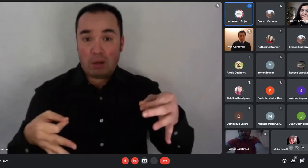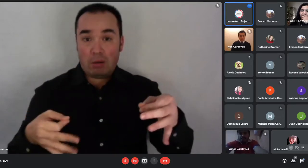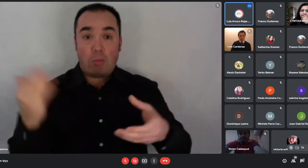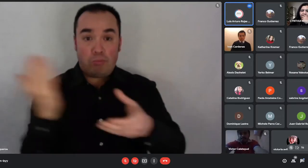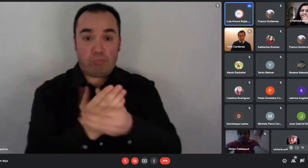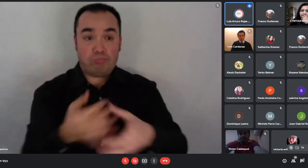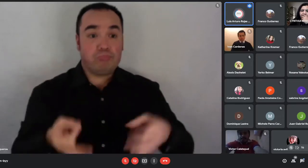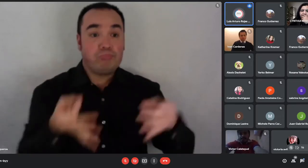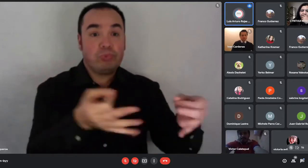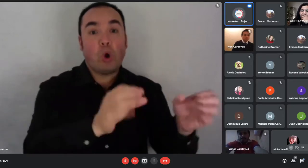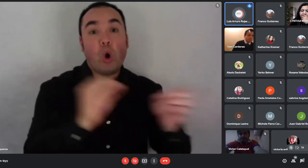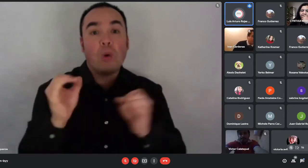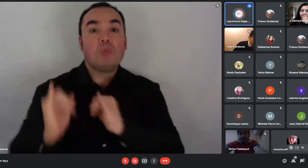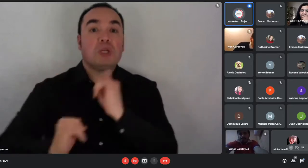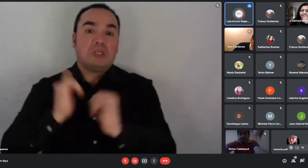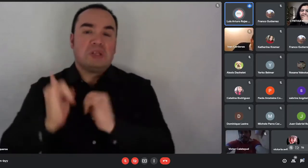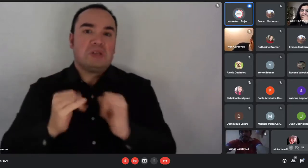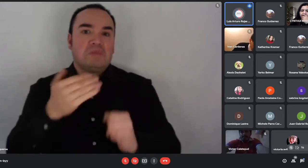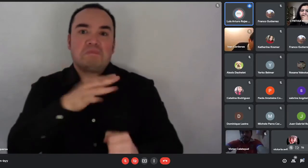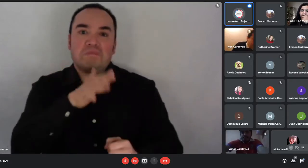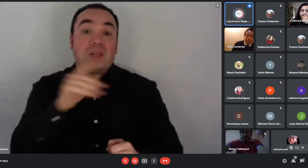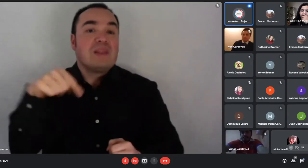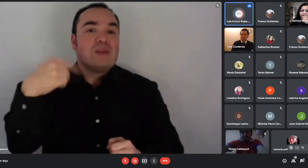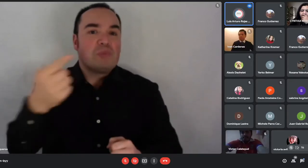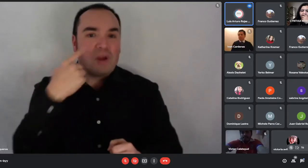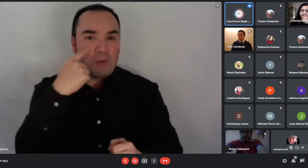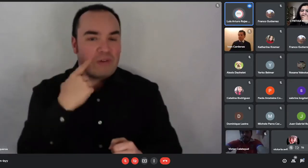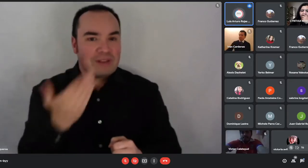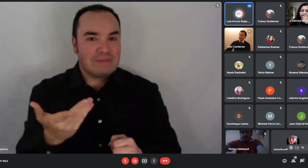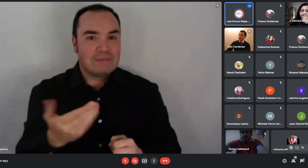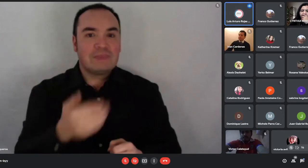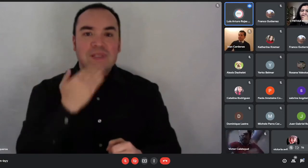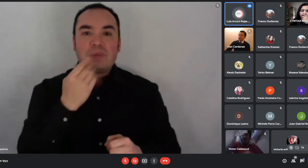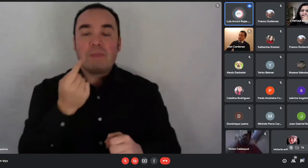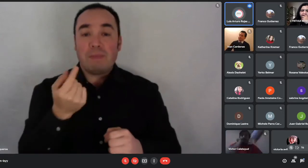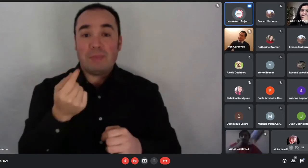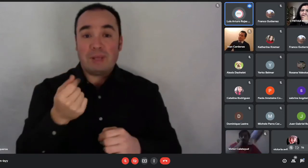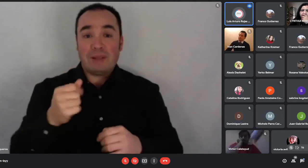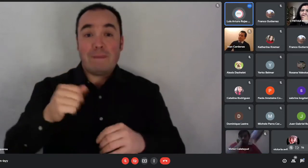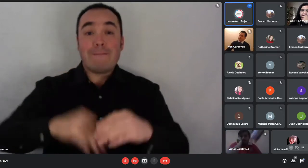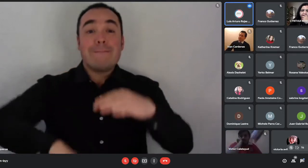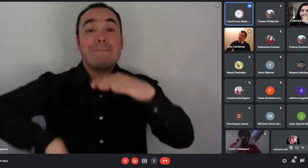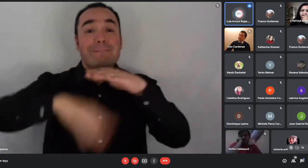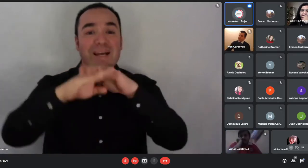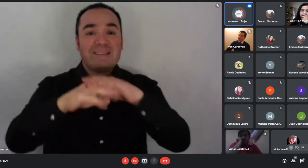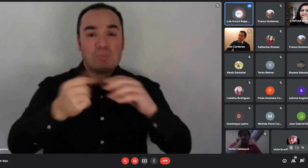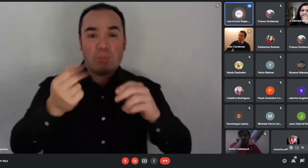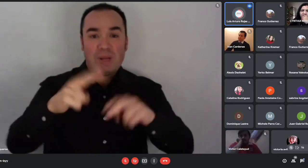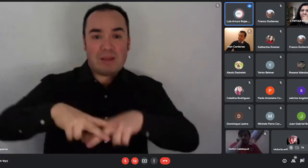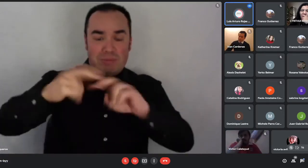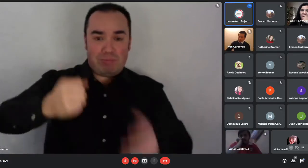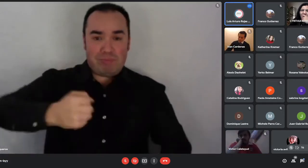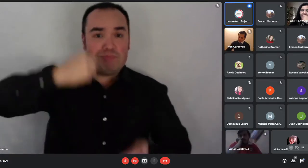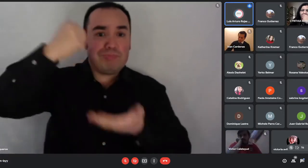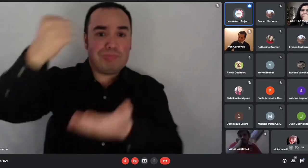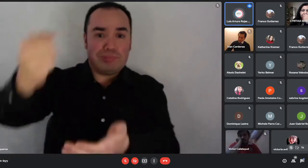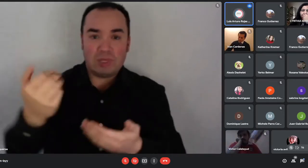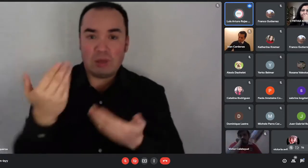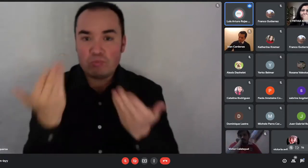máximo del subsidio en el tramo 1 es de 600 unidades de fomento. Es decir, alguien que postula al tramo 1 y se gana el